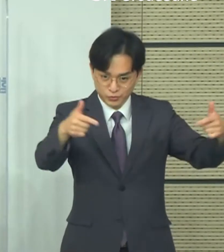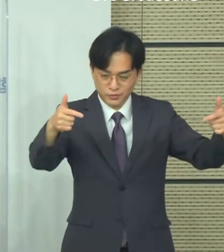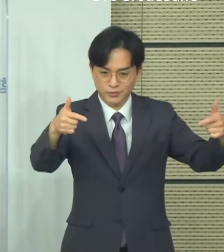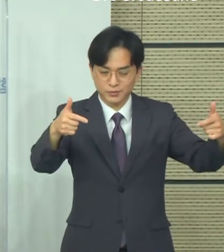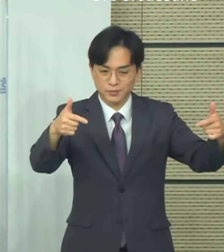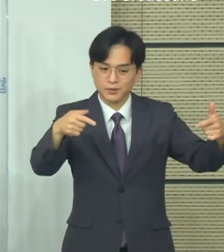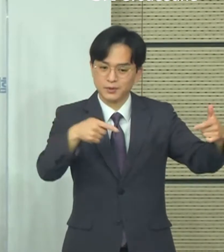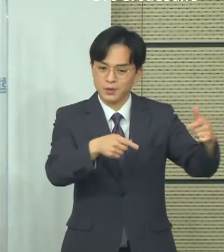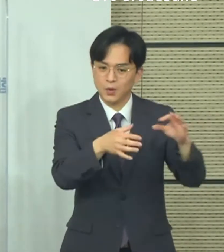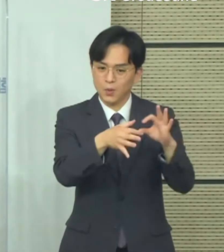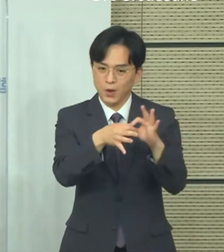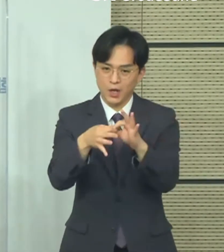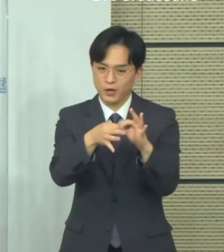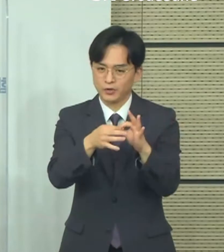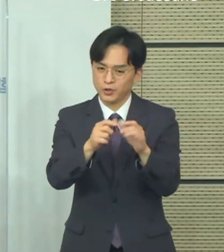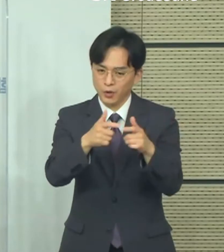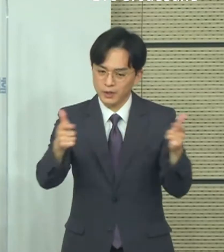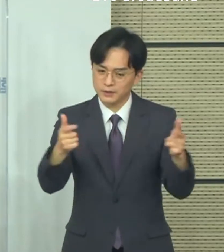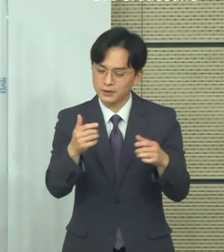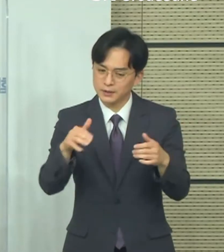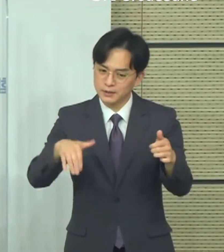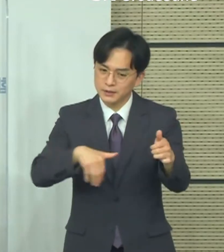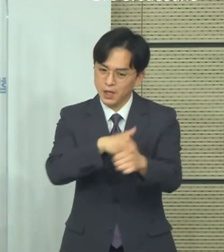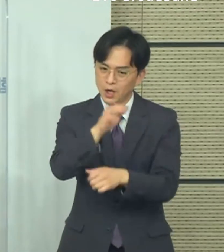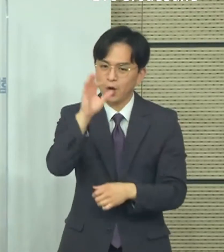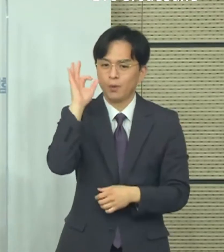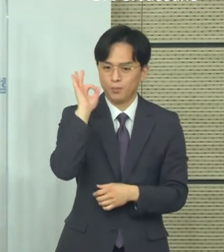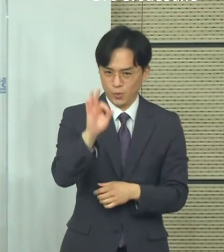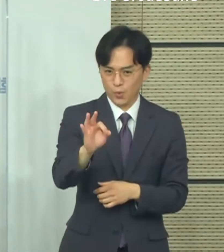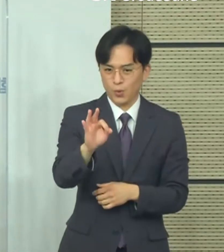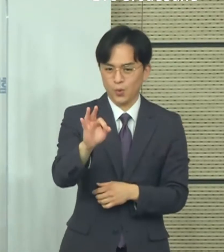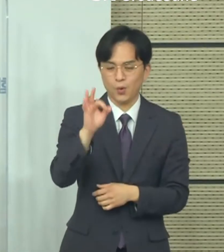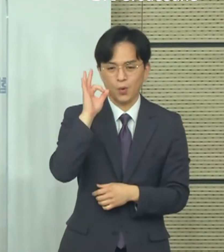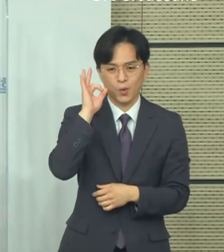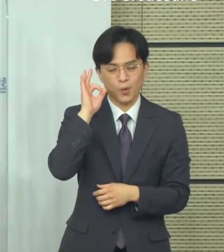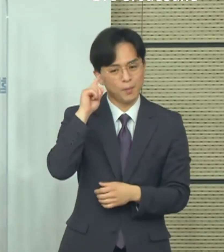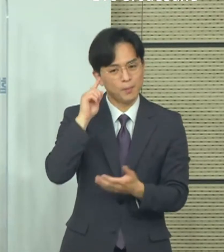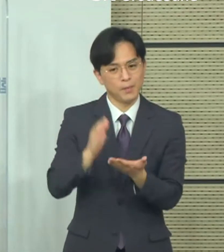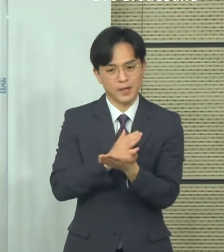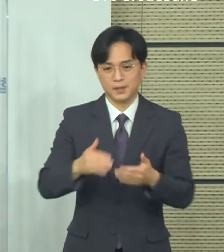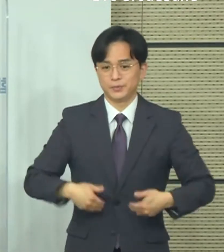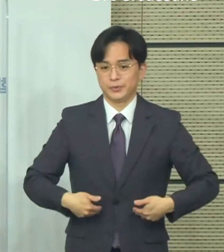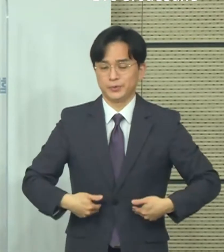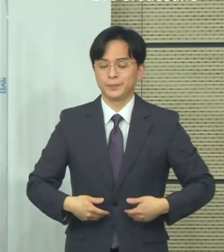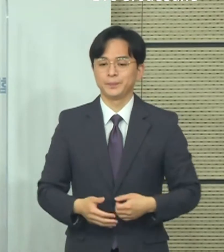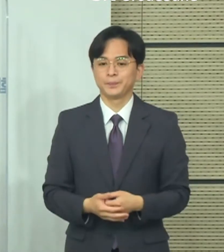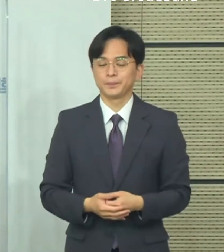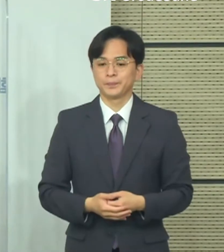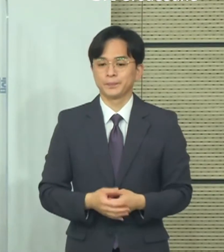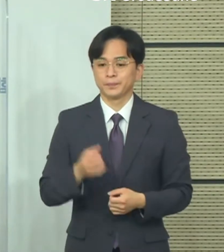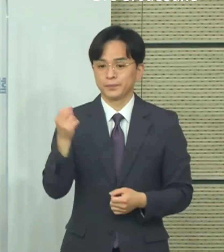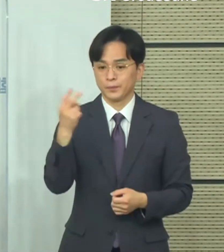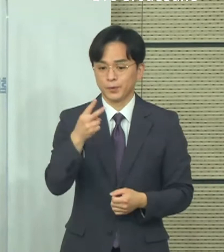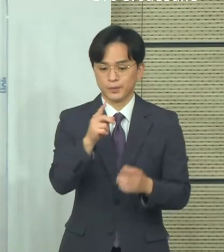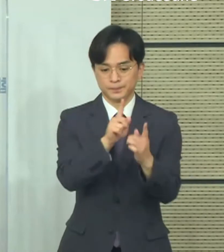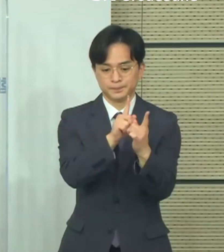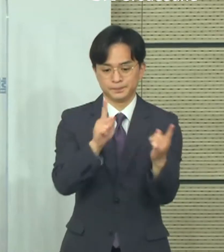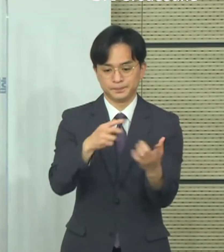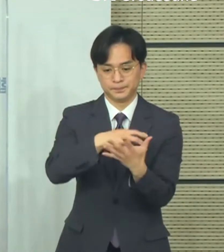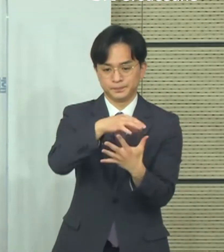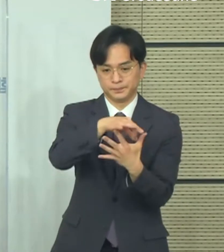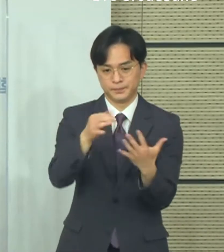효과 이런 부분들을 같이 고려하면서 거리 두기 개편안이 아마 적용이 될 것 같습니다. 그리고 거리 두기 개편안과 관련되어서